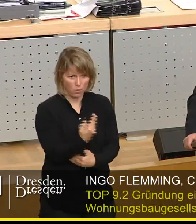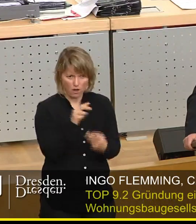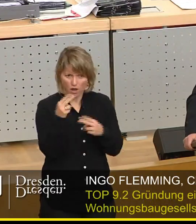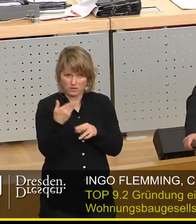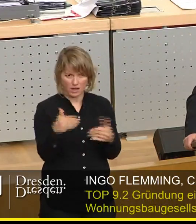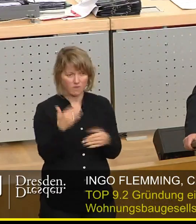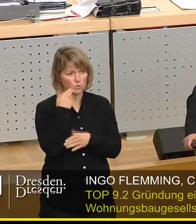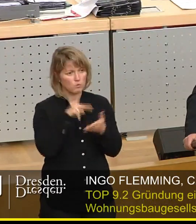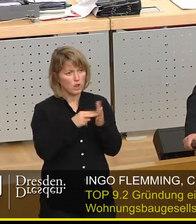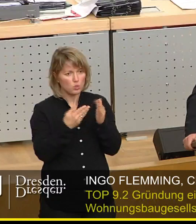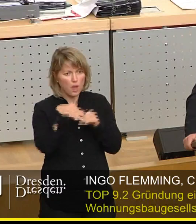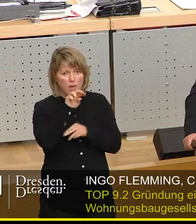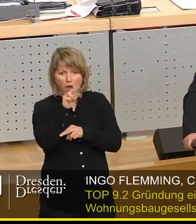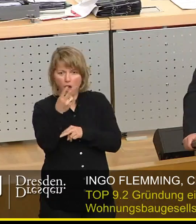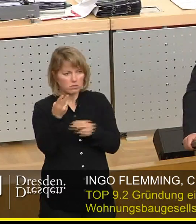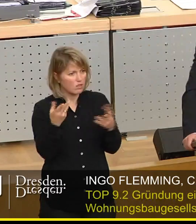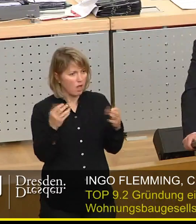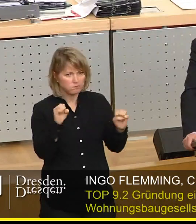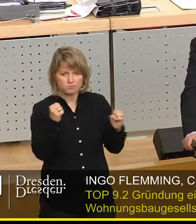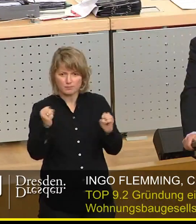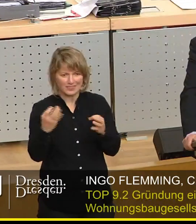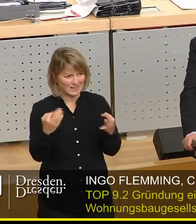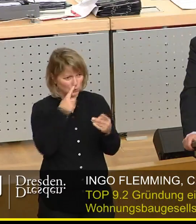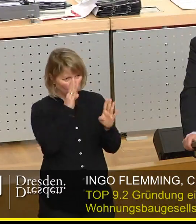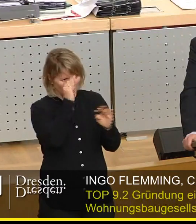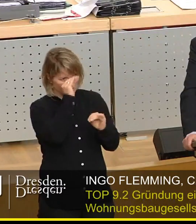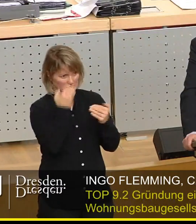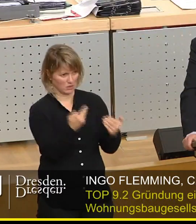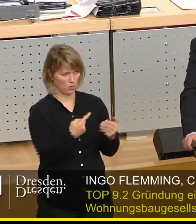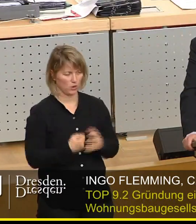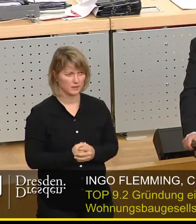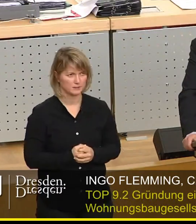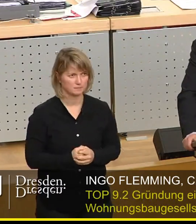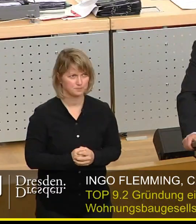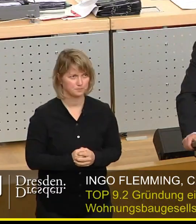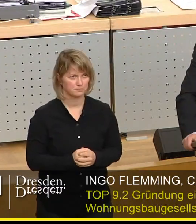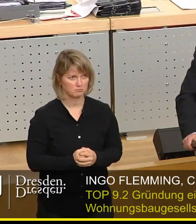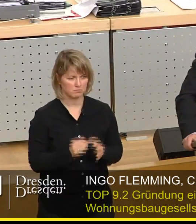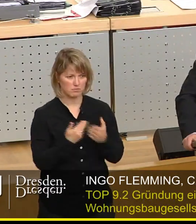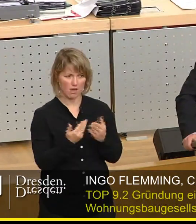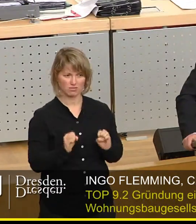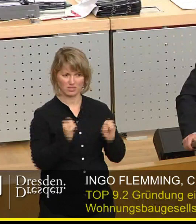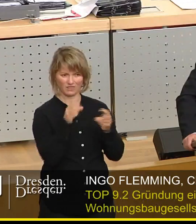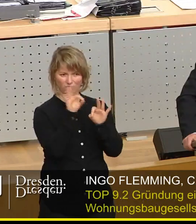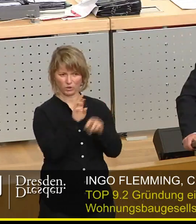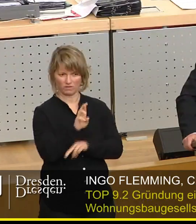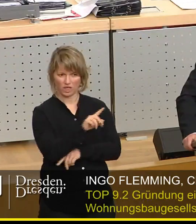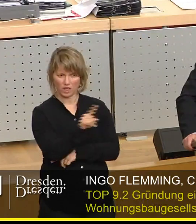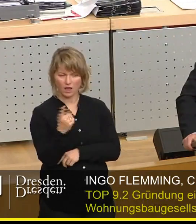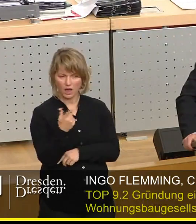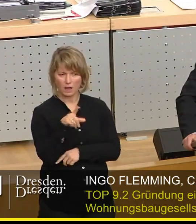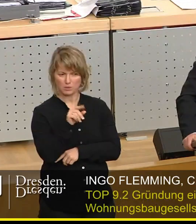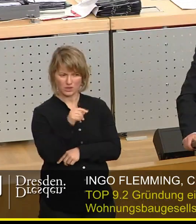Wohnungspolitik von Ihrer Seite keine anderen Initiativen. Und für wen ist denn das? Das ist Klientelpolitik